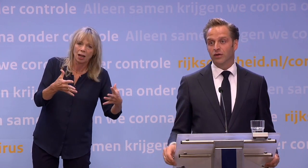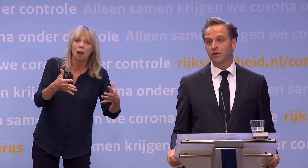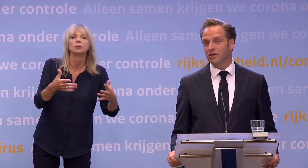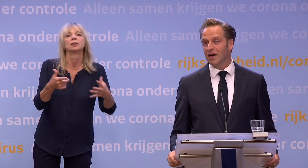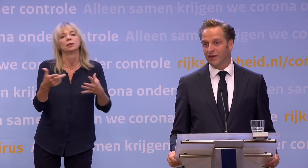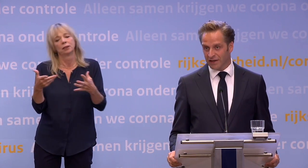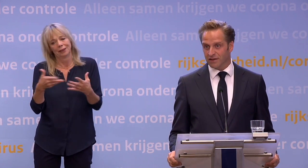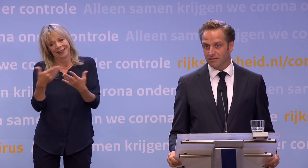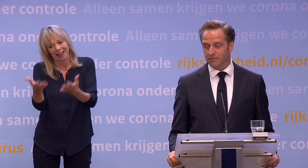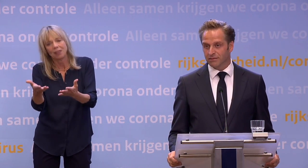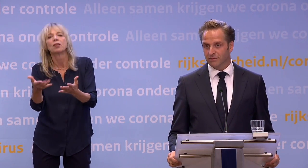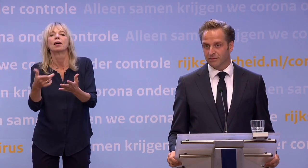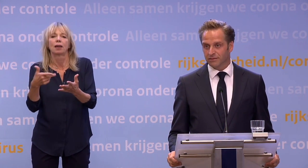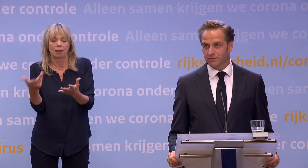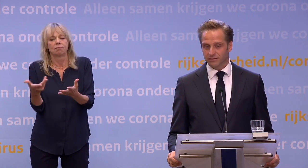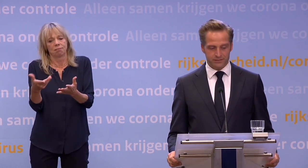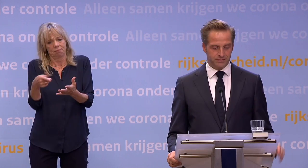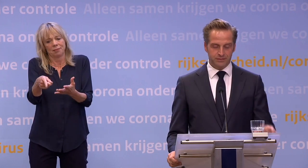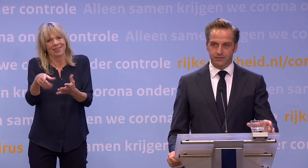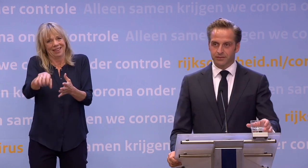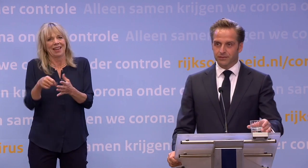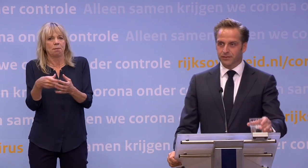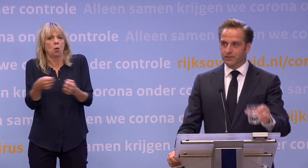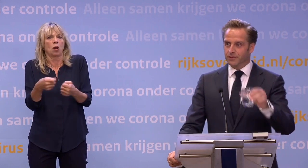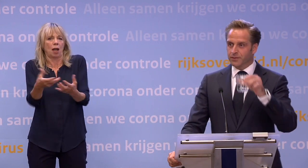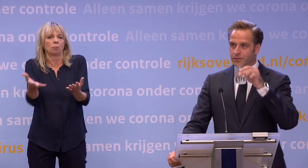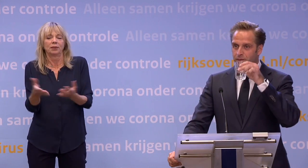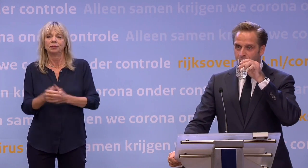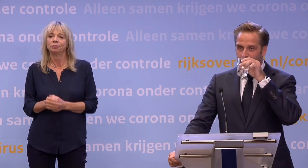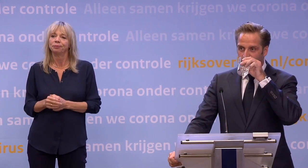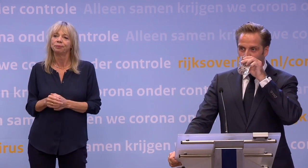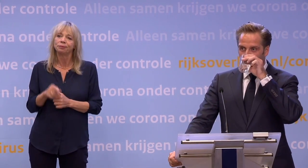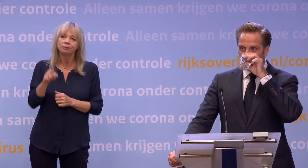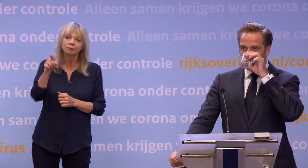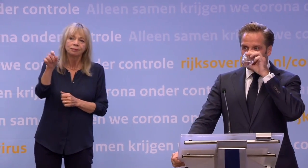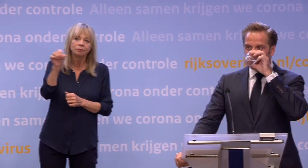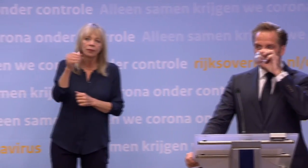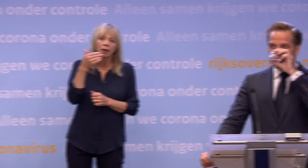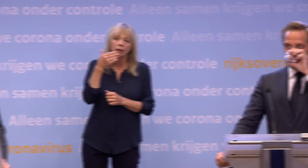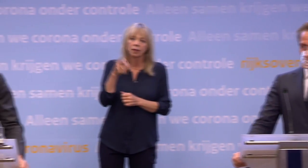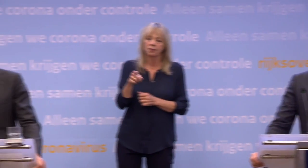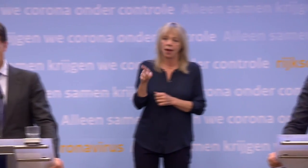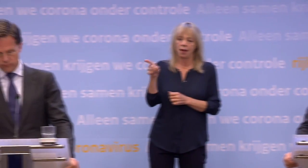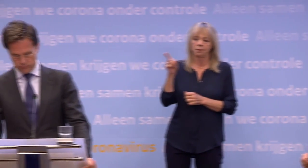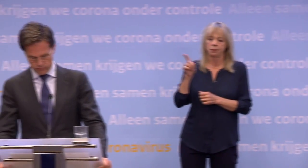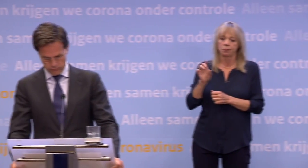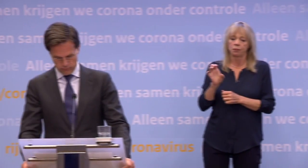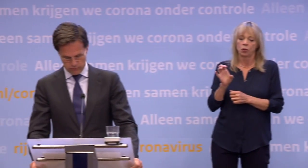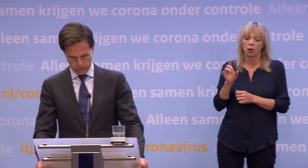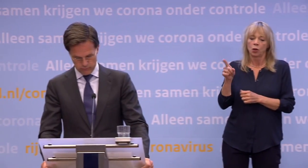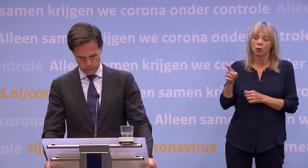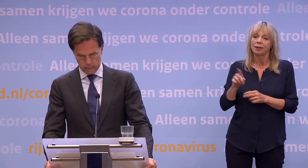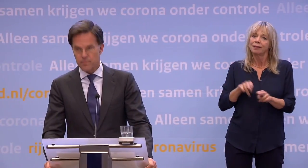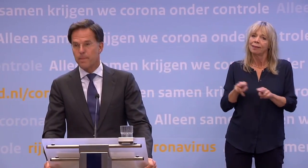benutten ook die er weer is. AD. Ja, meneer Rutte, over de theaters nog even. Moet iedereen daar op